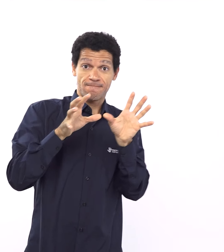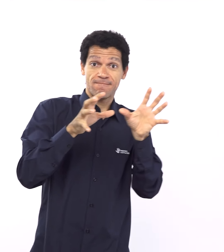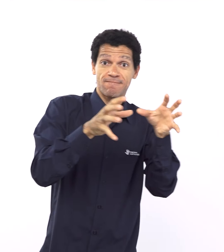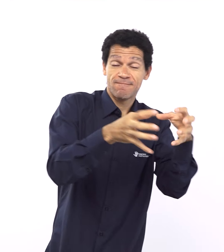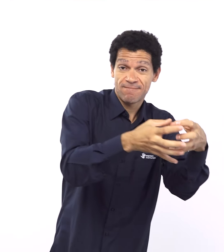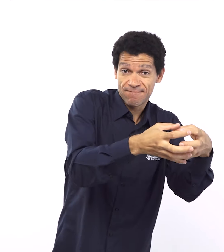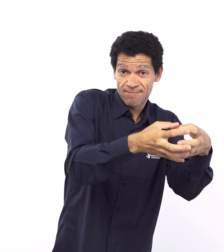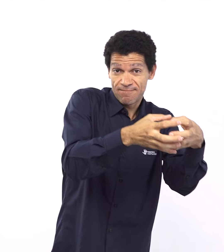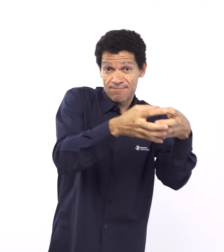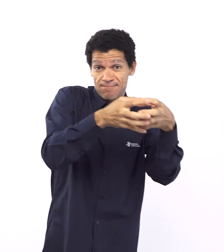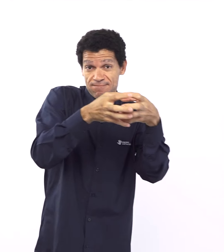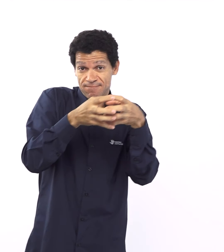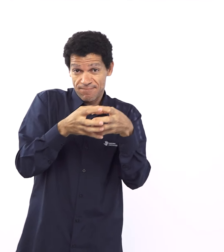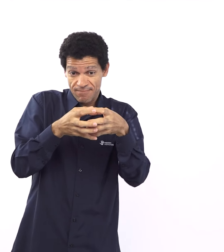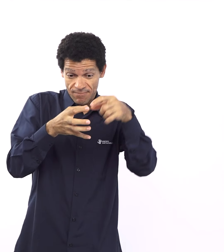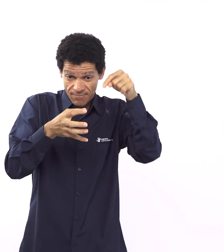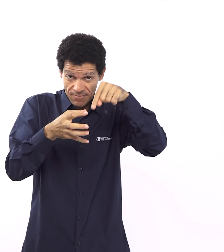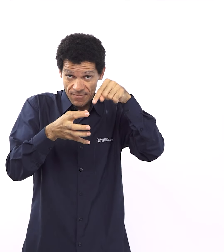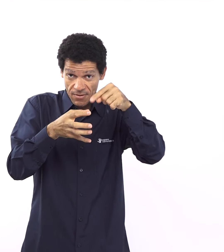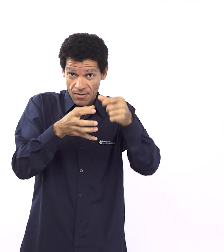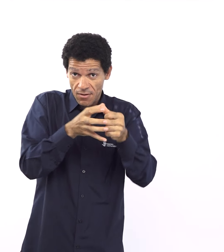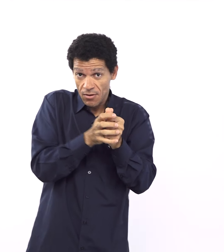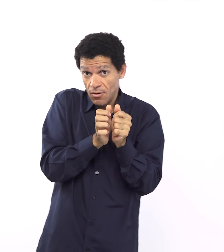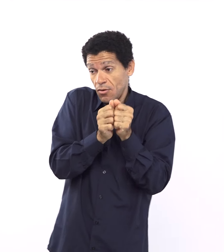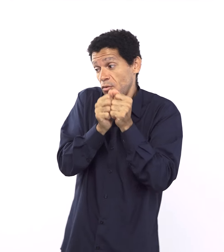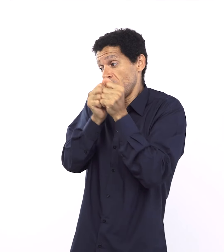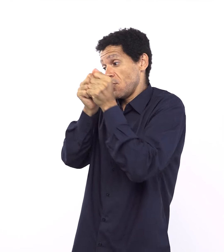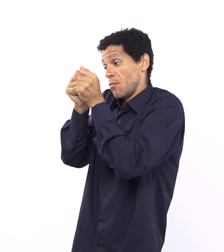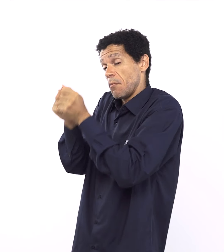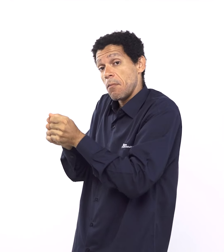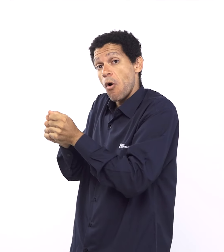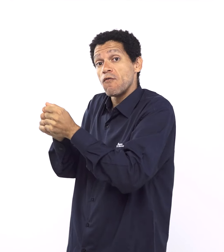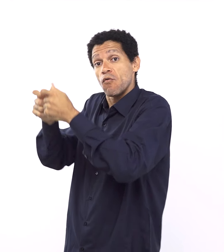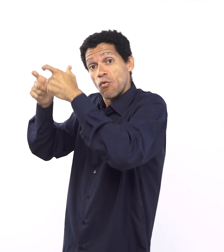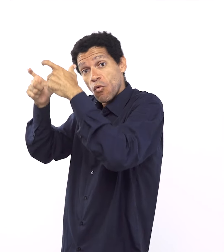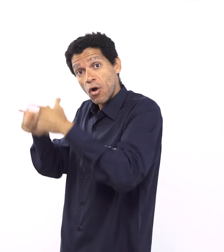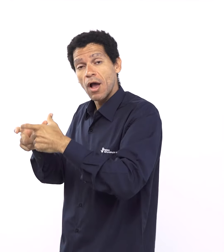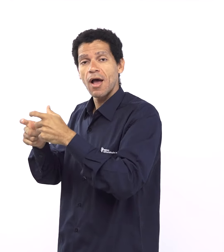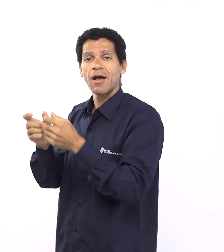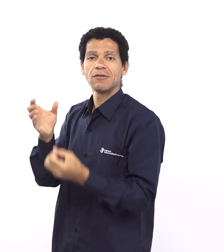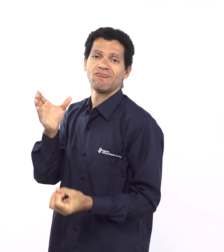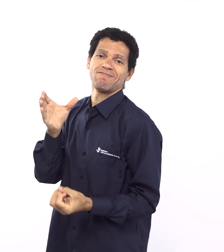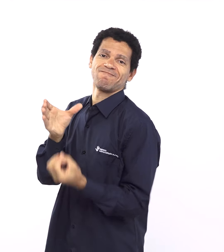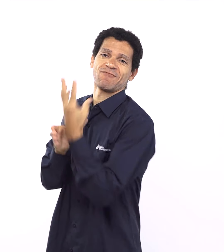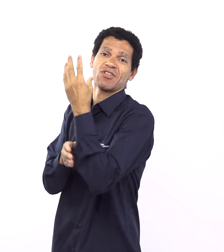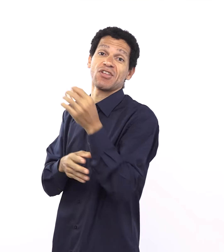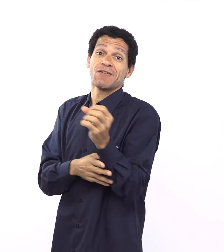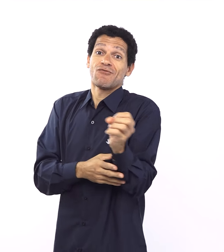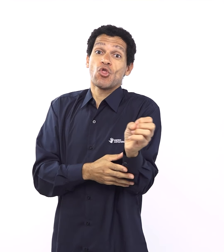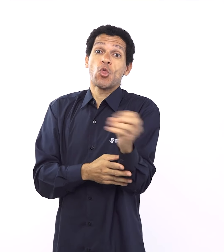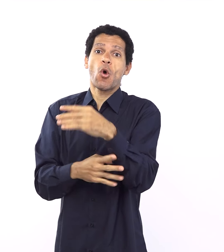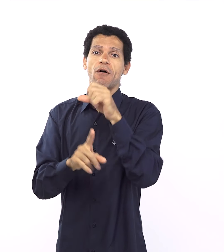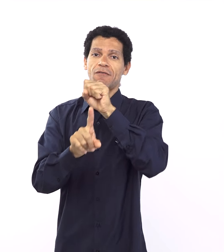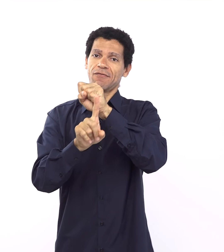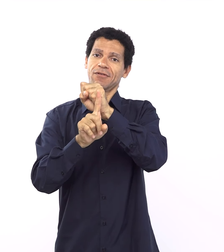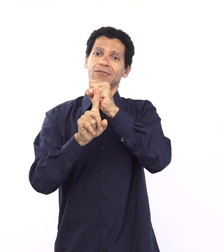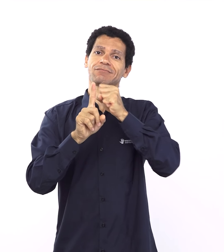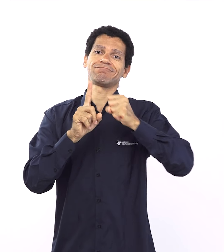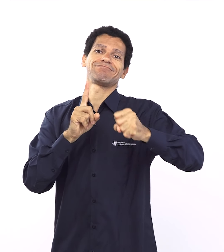esses mesmos direitos que conferi a vocês eu também estou conferindo aos estrangeiros que porventura venham a habitar nas terras de